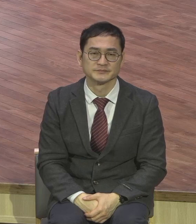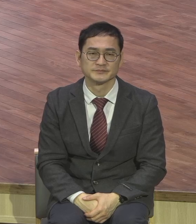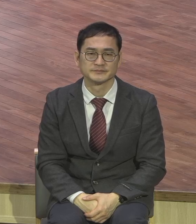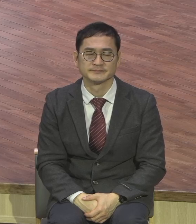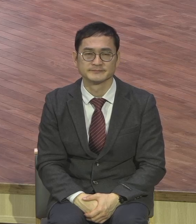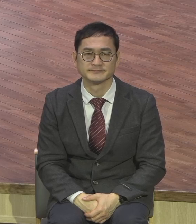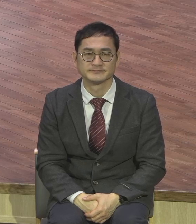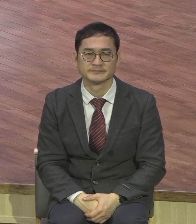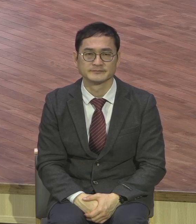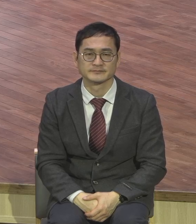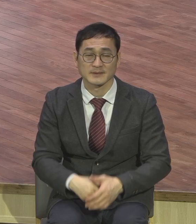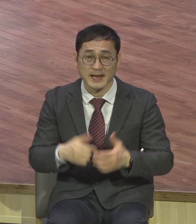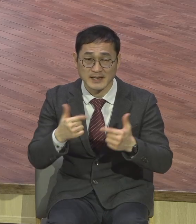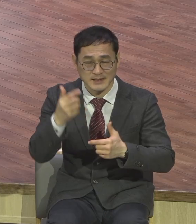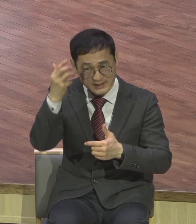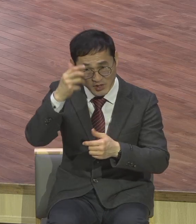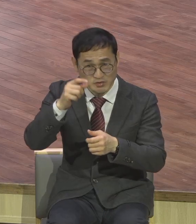영적으로 눈을 뜨고 바라봐야 돼